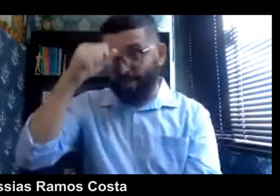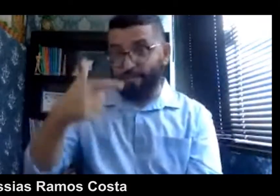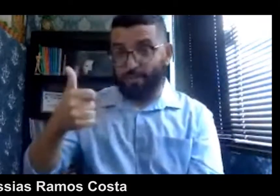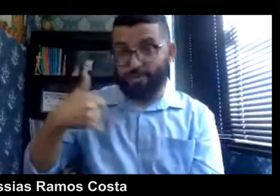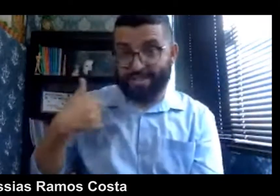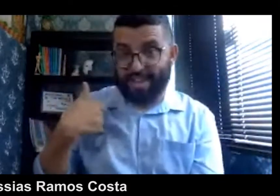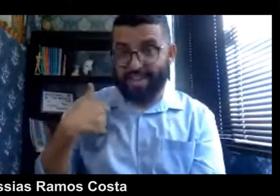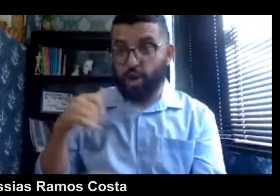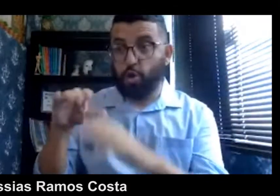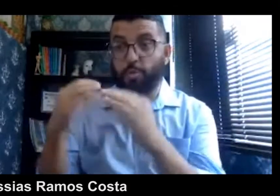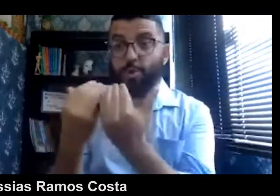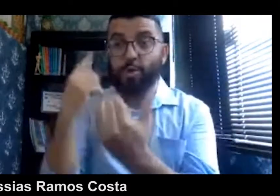a aprender.